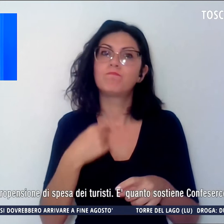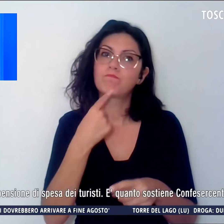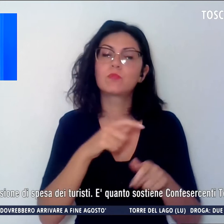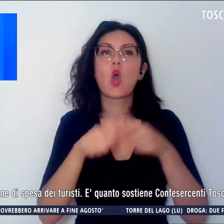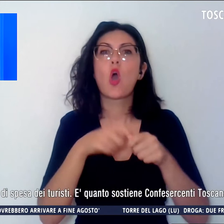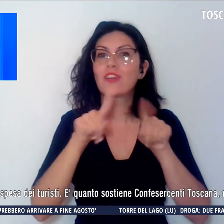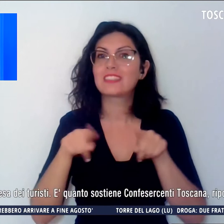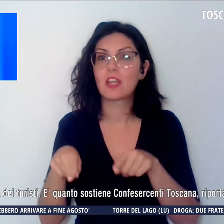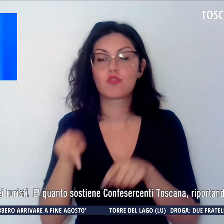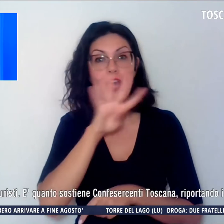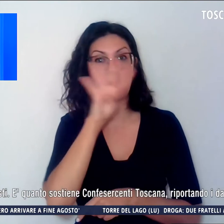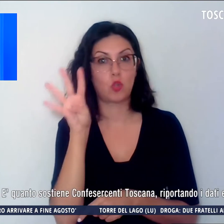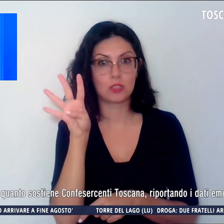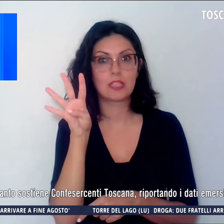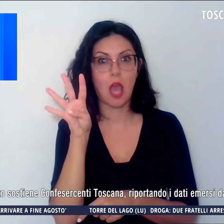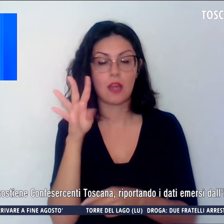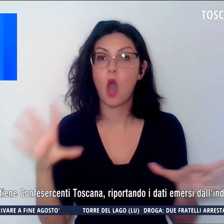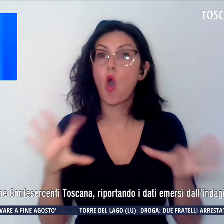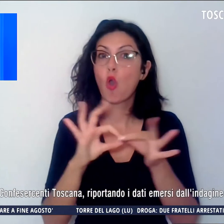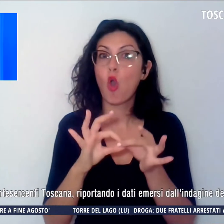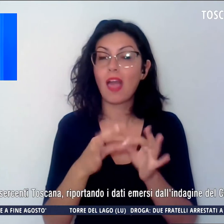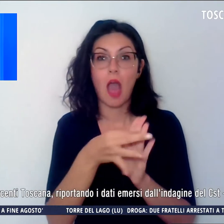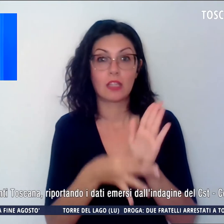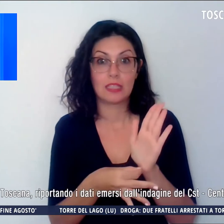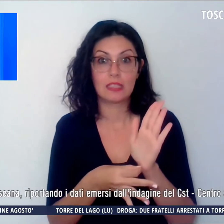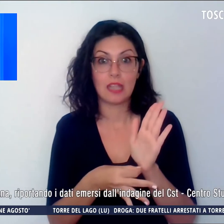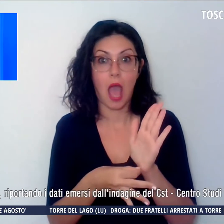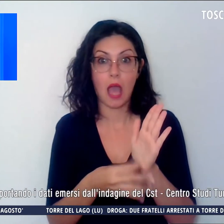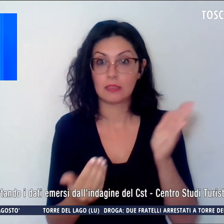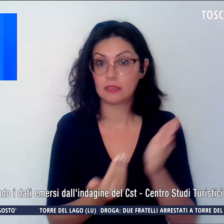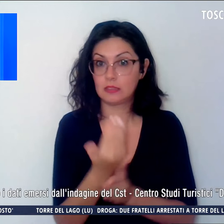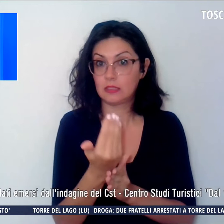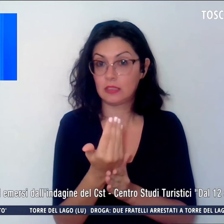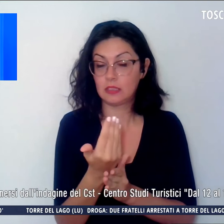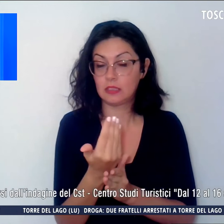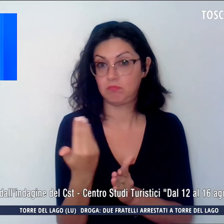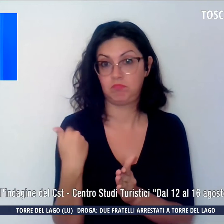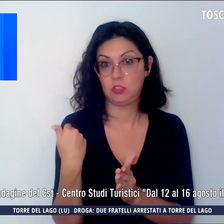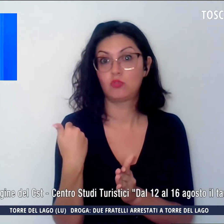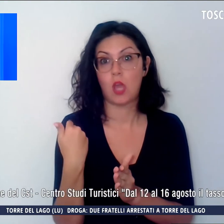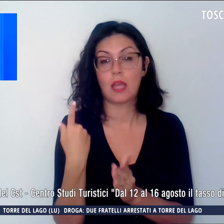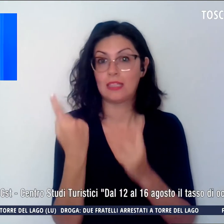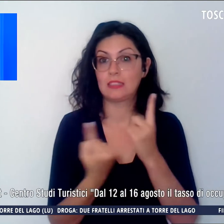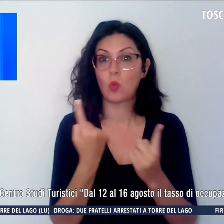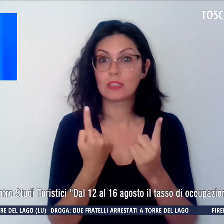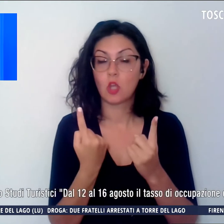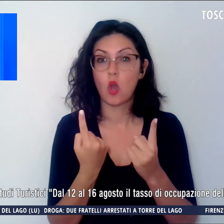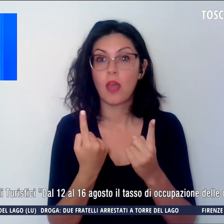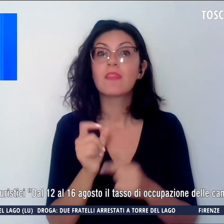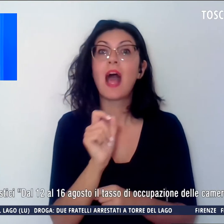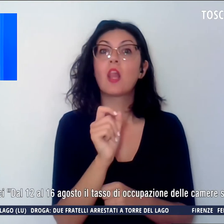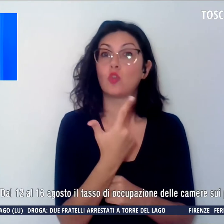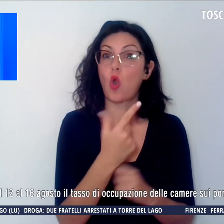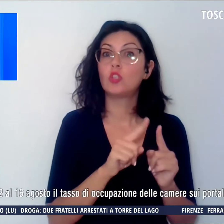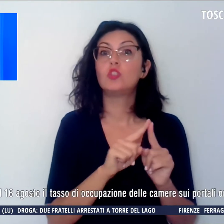Toscana, secondo i dati emersi da una recente immagine. E dal 12 al